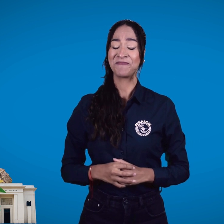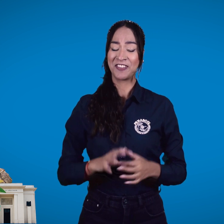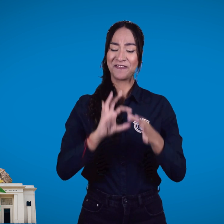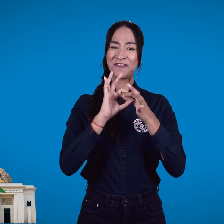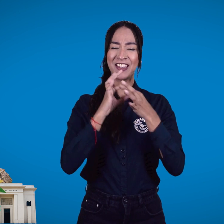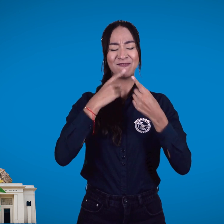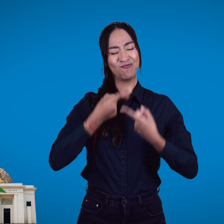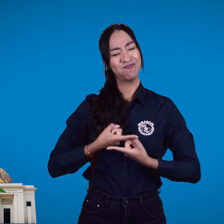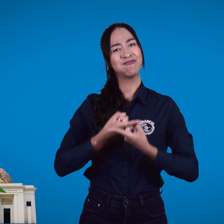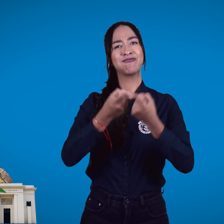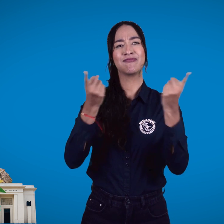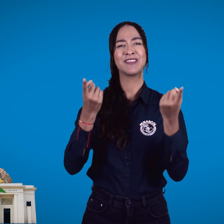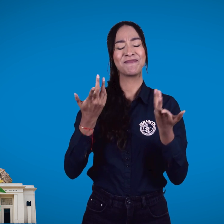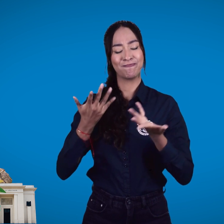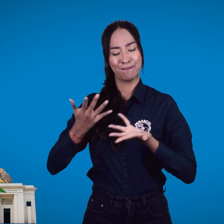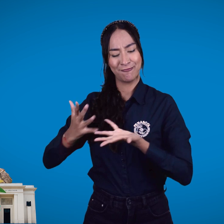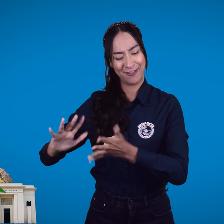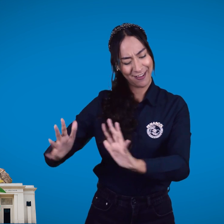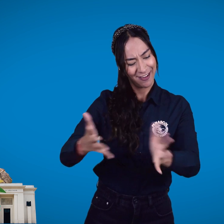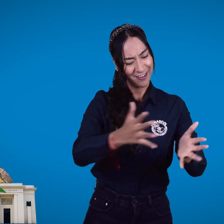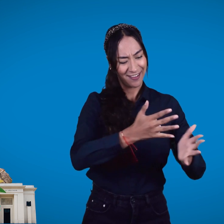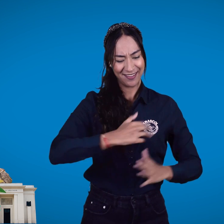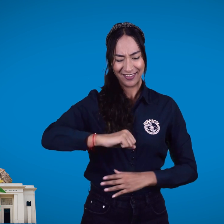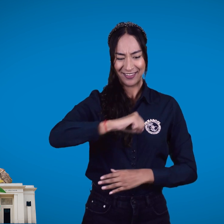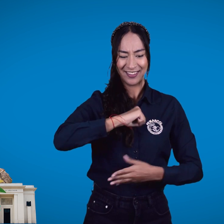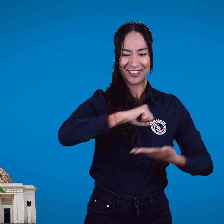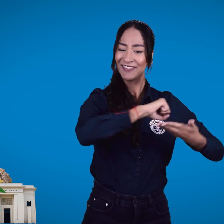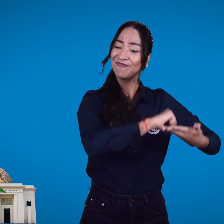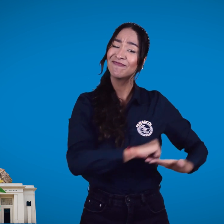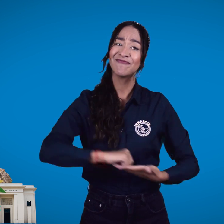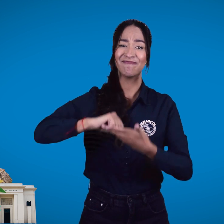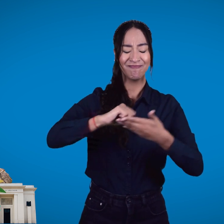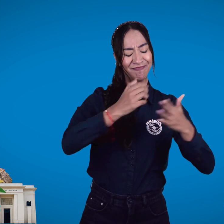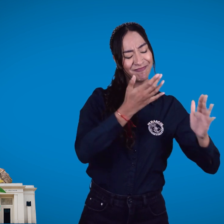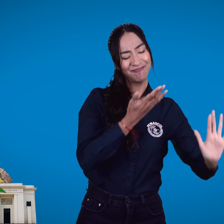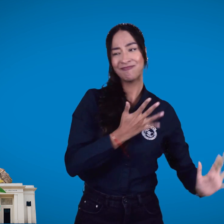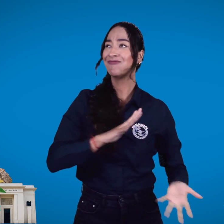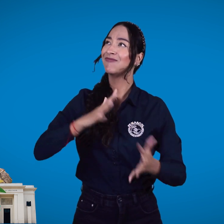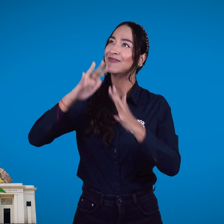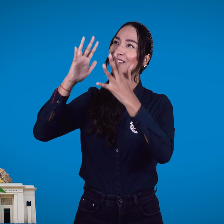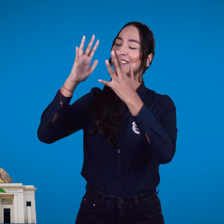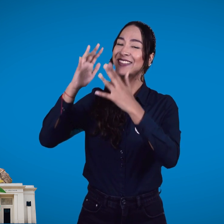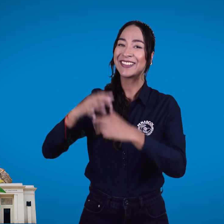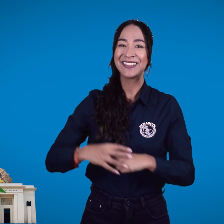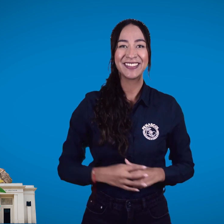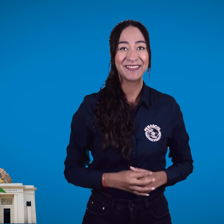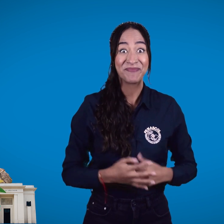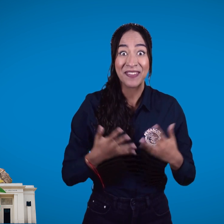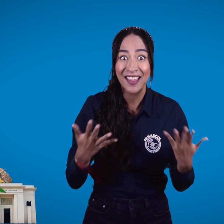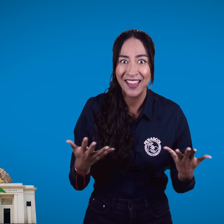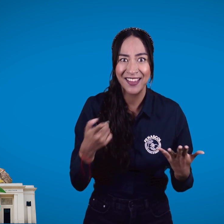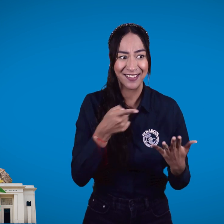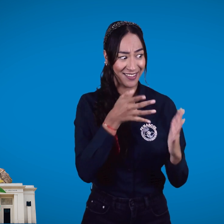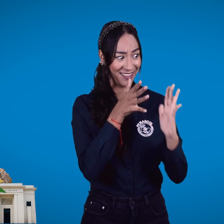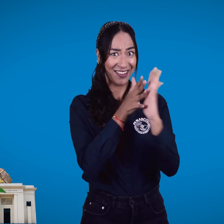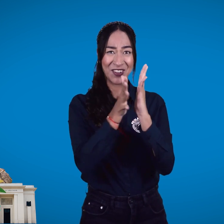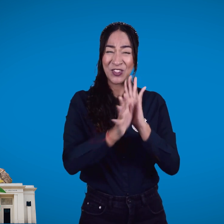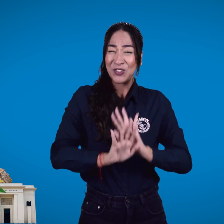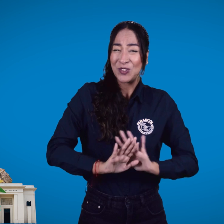Desde Fenascol les decimos, realcemos los derechos de las lenguas de señas. Pero esto